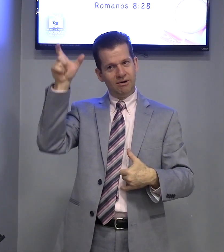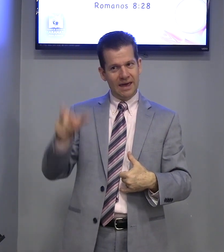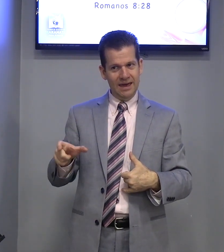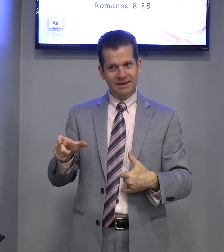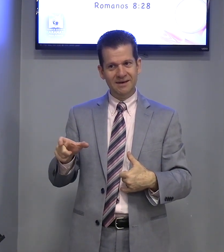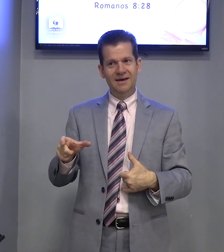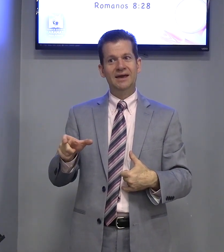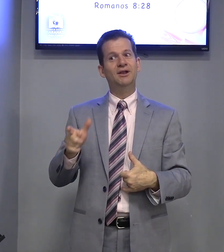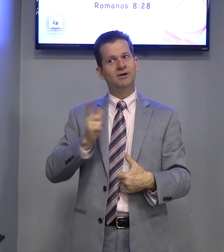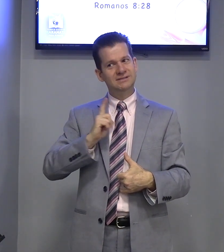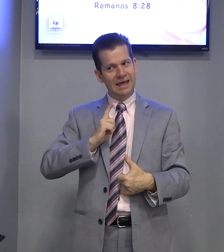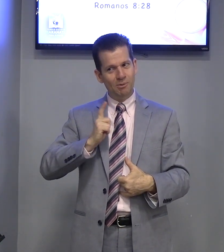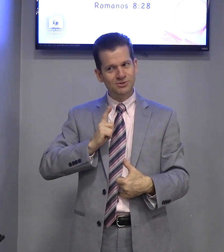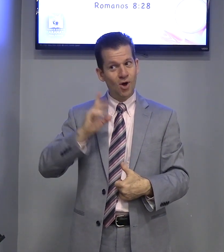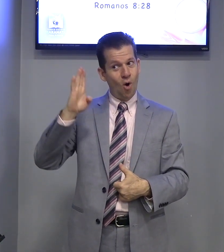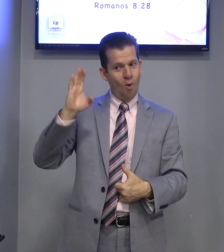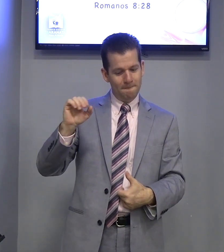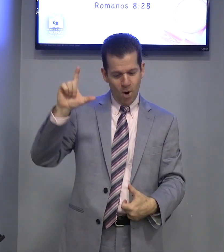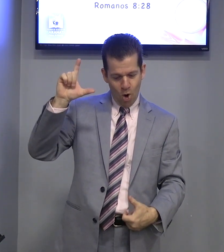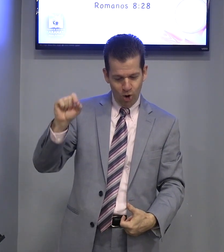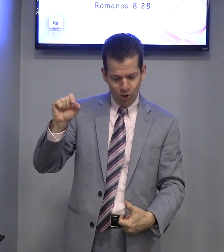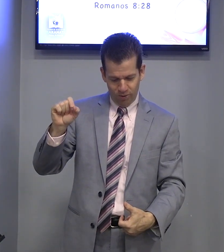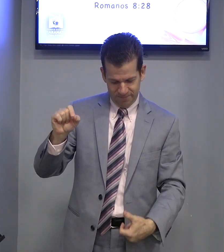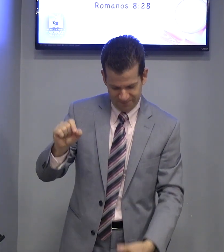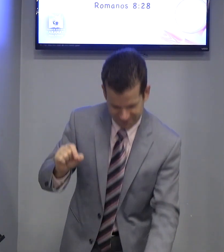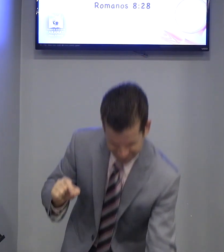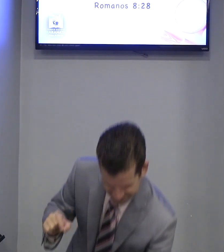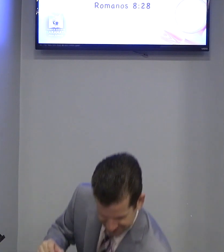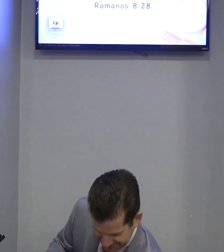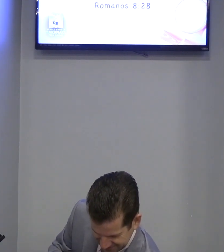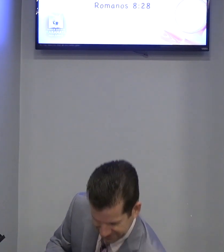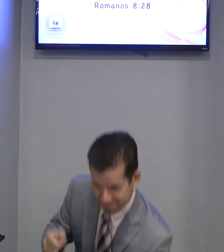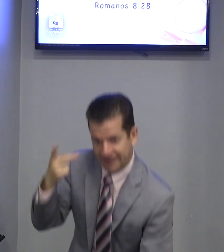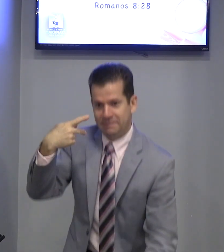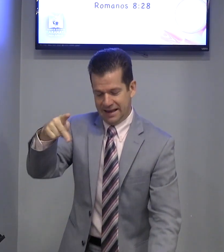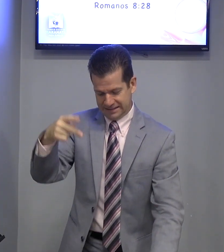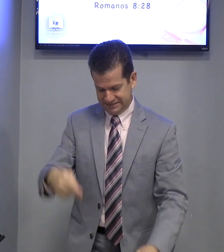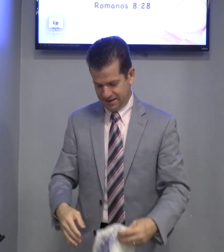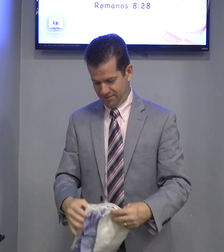alguém e nós temos um bolo para a pregação.